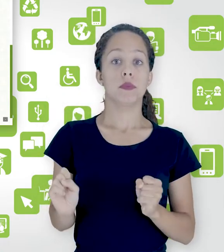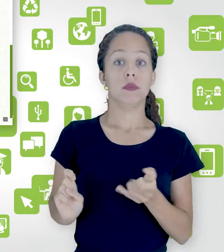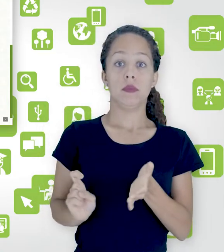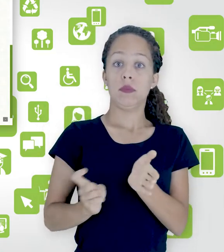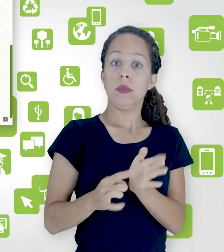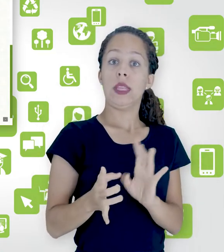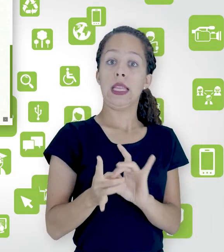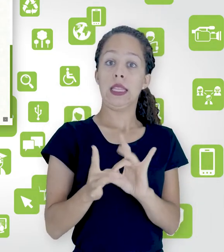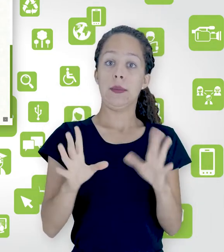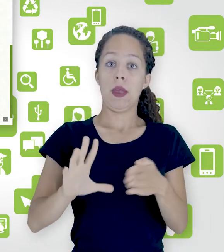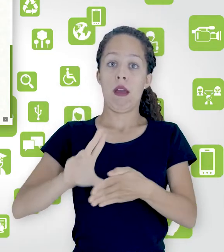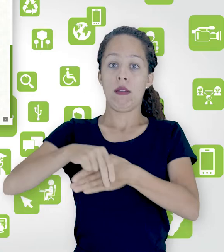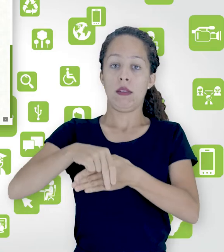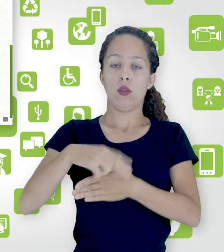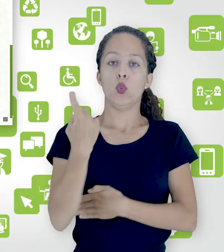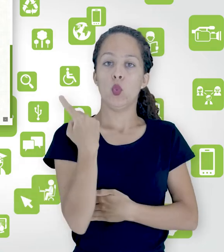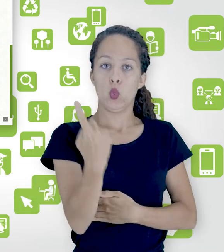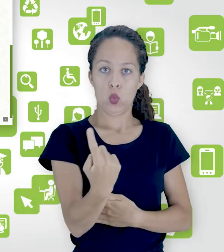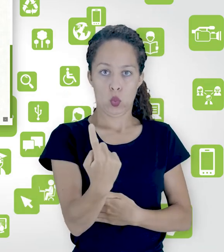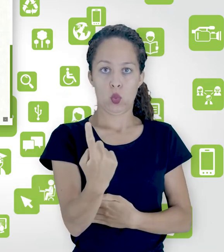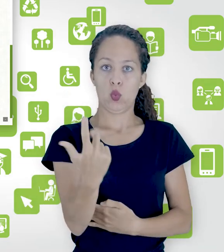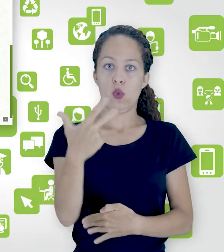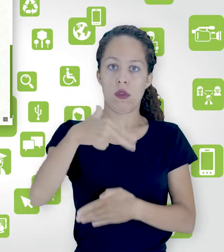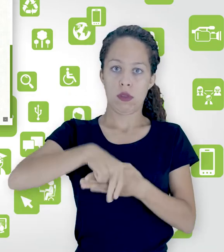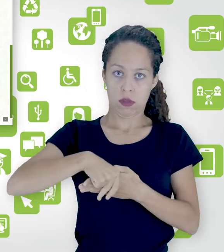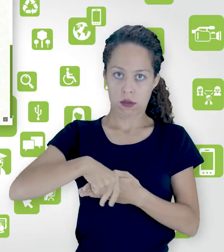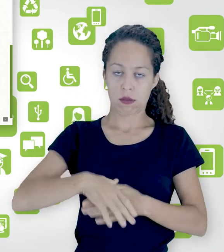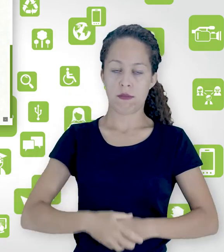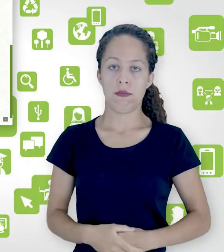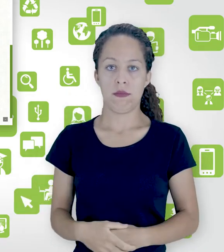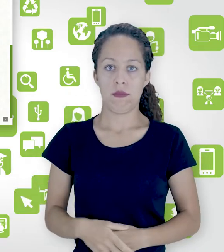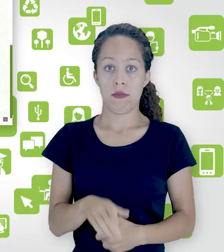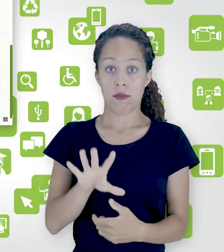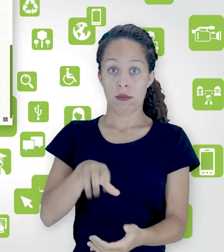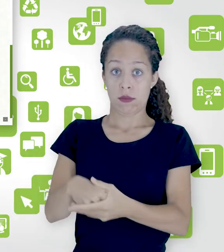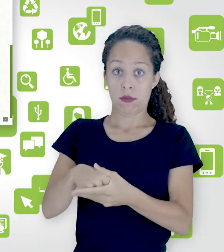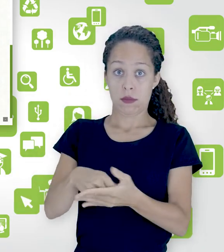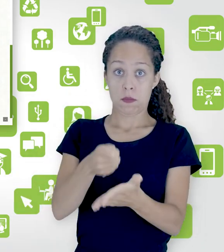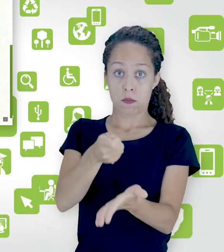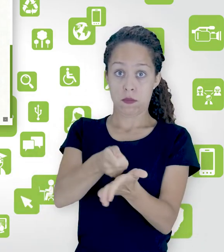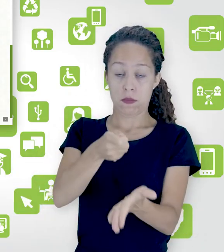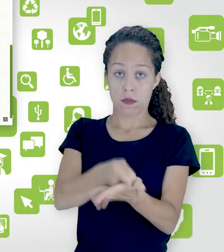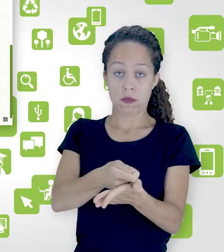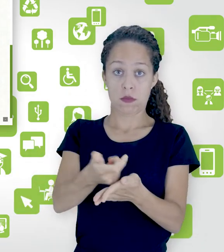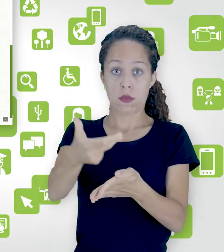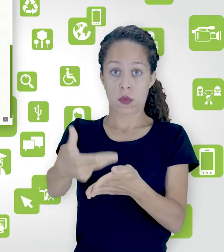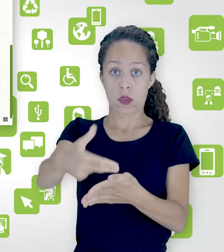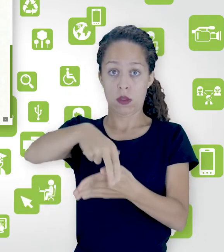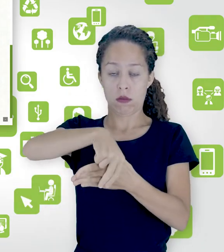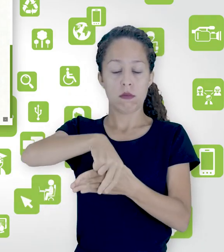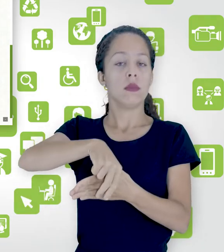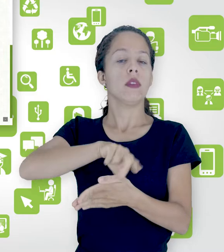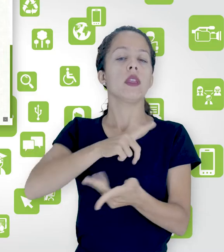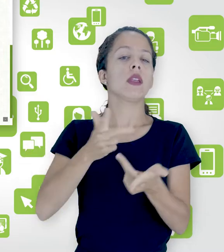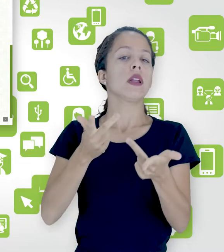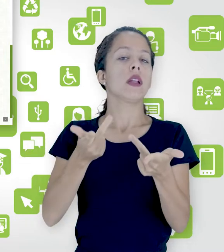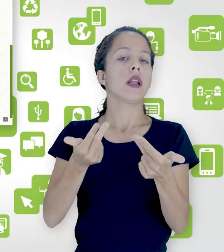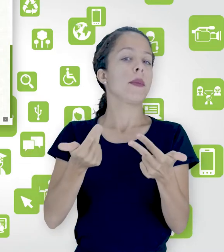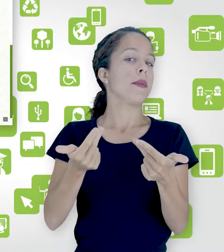anexo. Então eu vou permitir um anexo. Nessa opção exigir anexos, vai acontecer o mesmo que exigir texto.